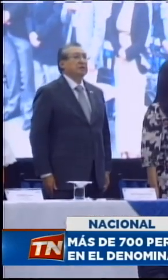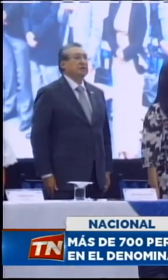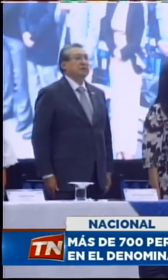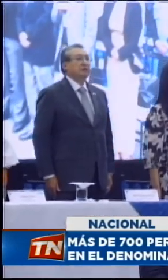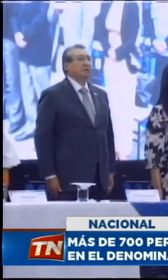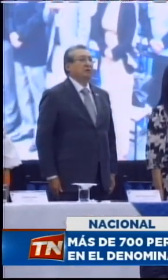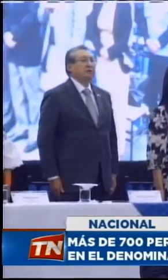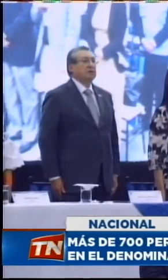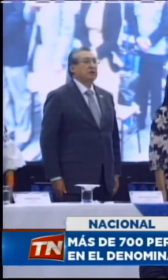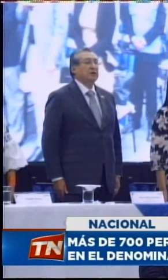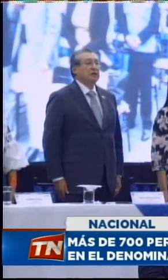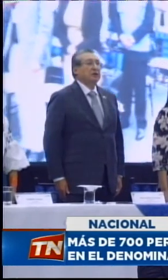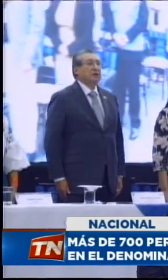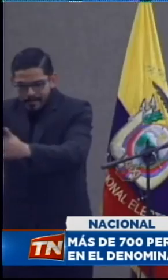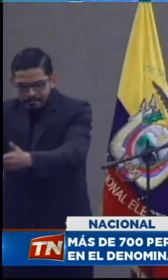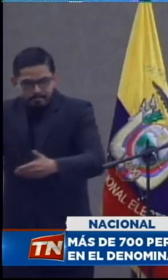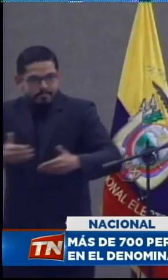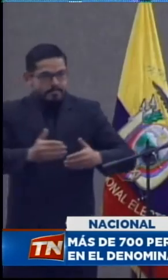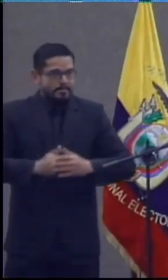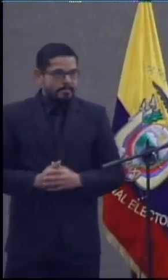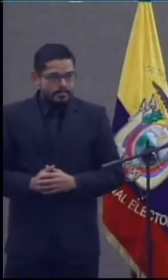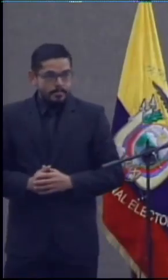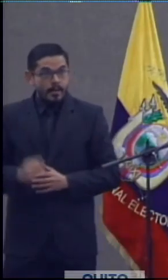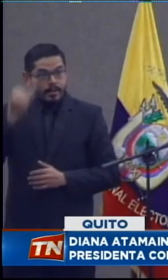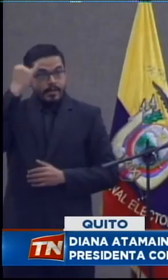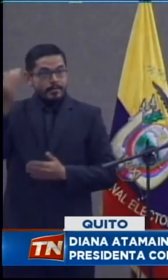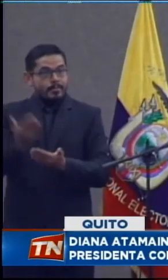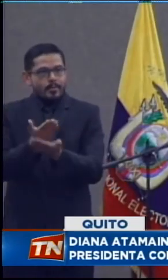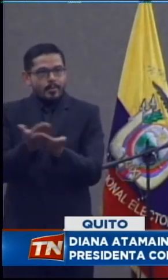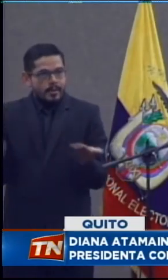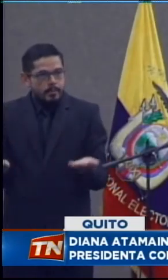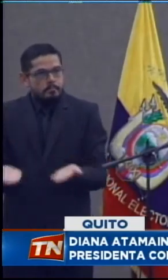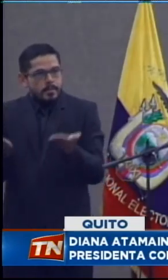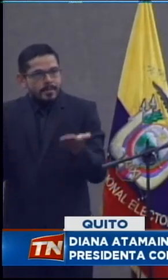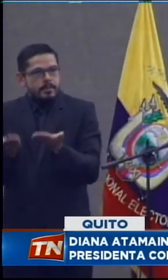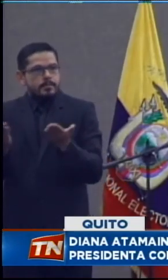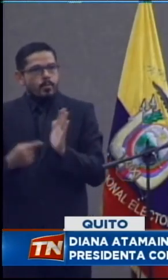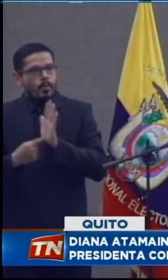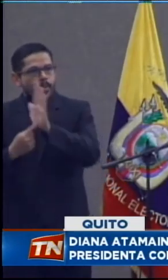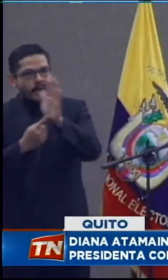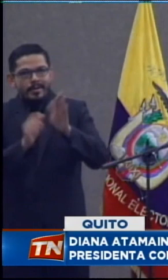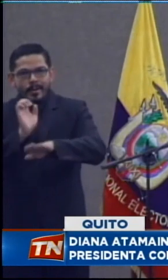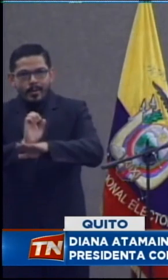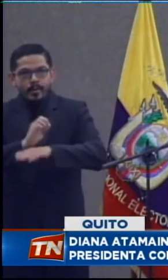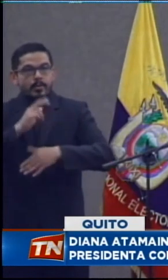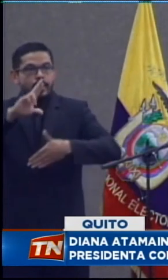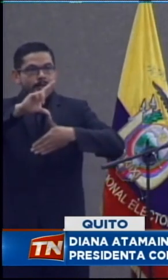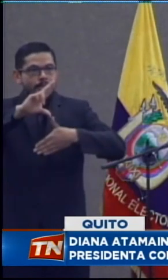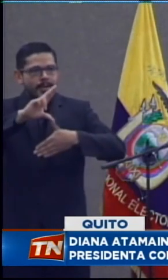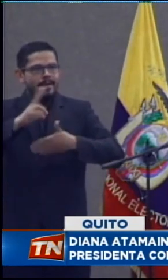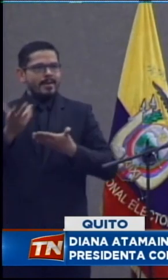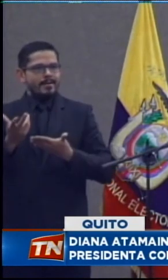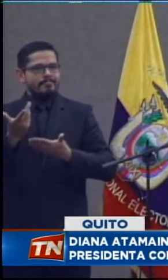Nacional Electoral, Diana Atamahín. Esta iniciativa ha posicionado al Ecuador como un referente en la defensa de los